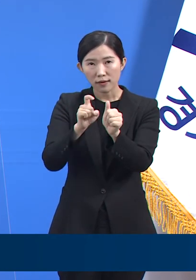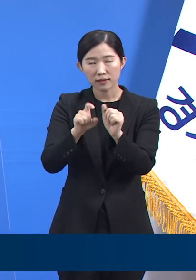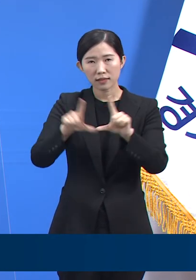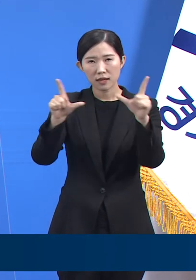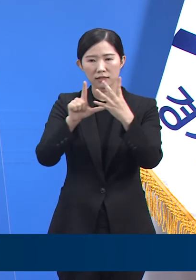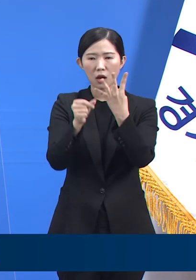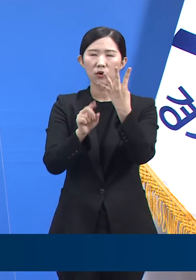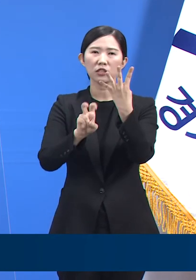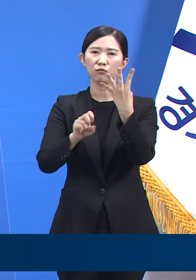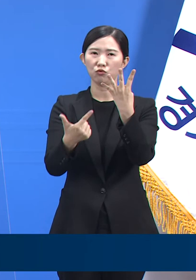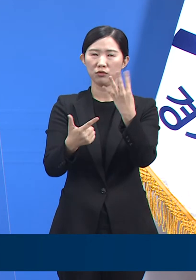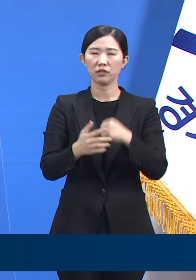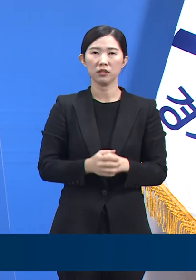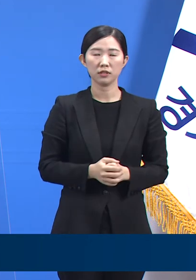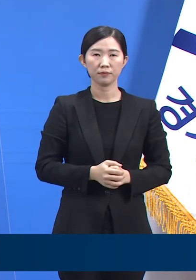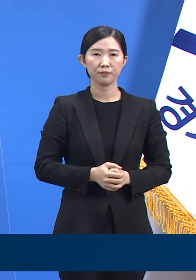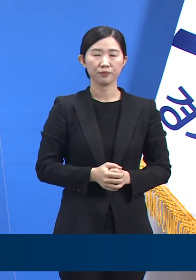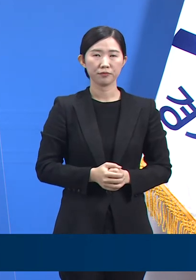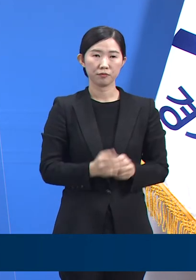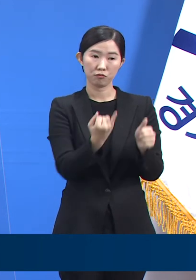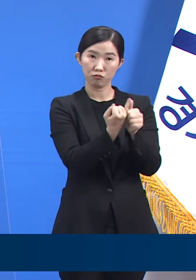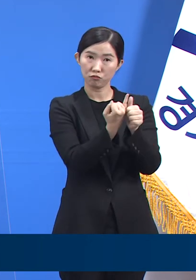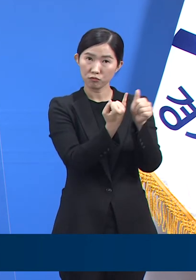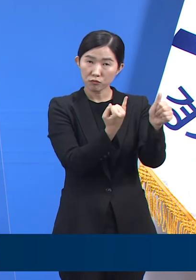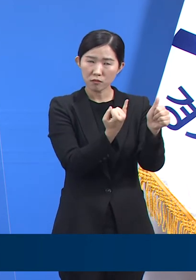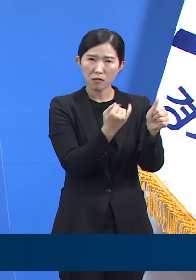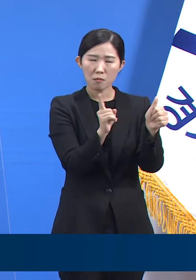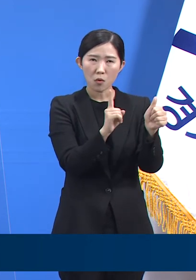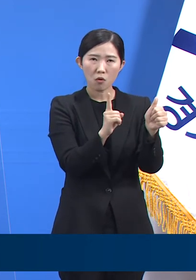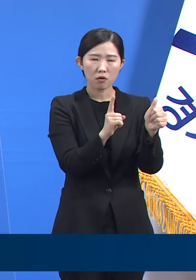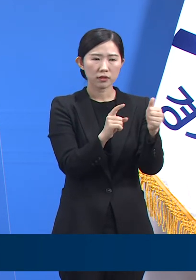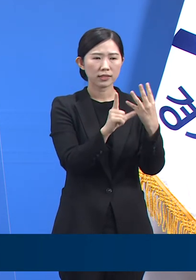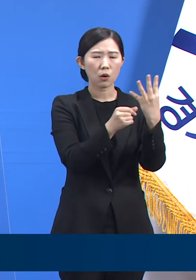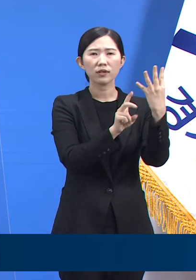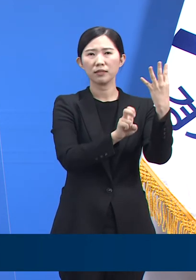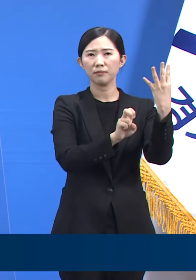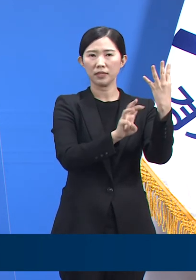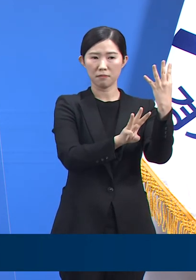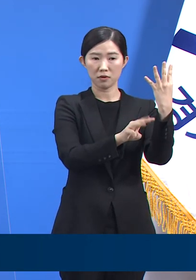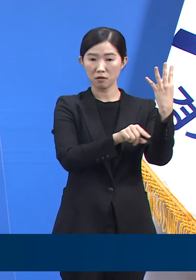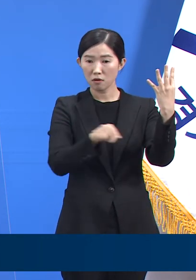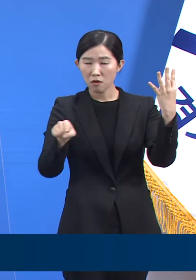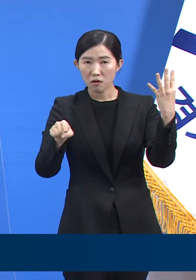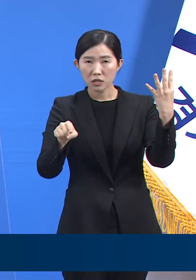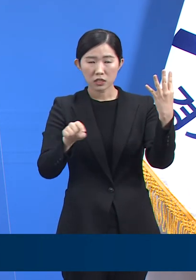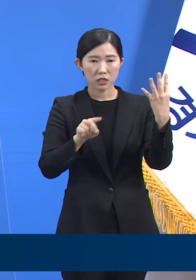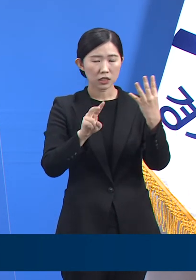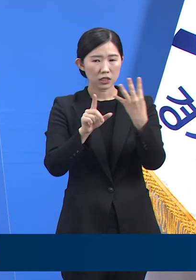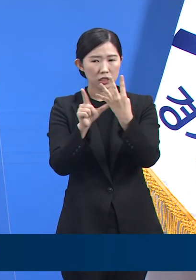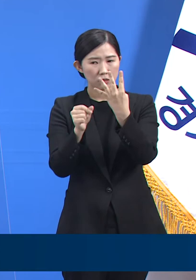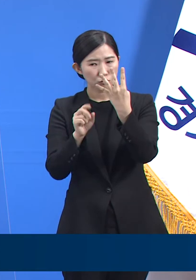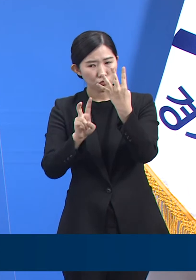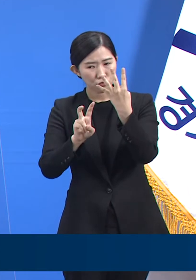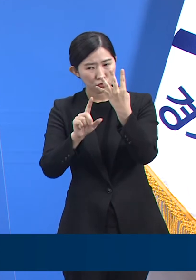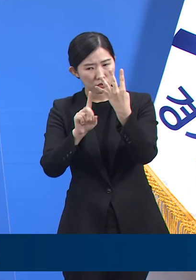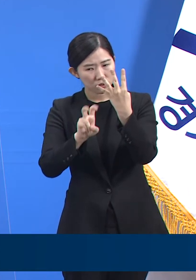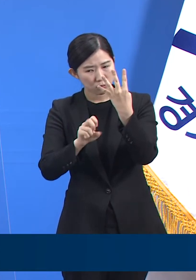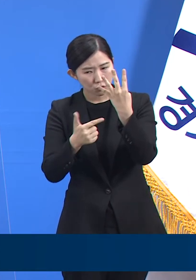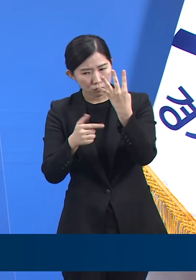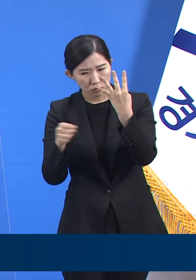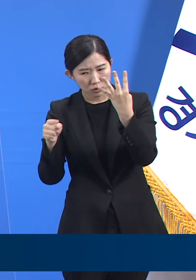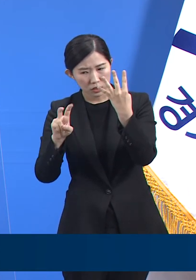23일이었기에 21일부터 27일까지의 기간 동안을 감염력이 있다고 추정하고